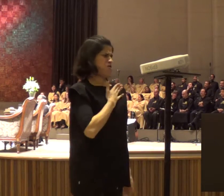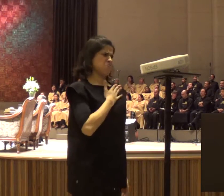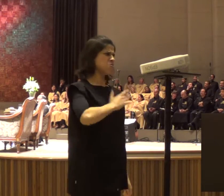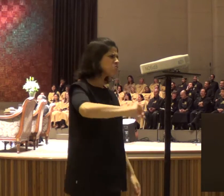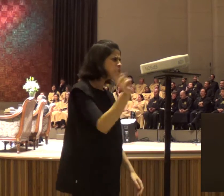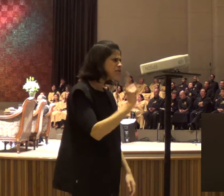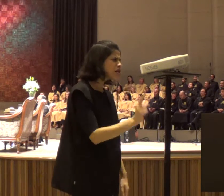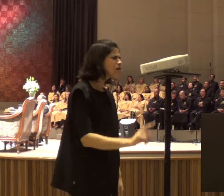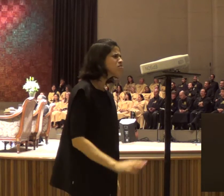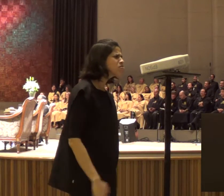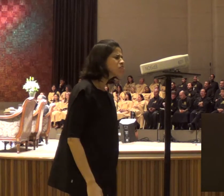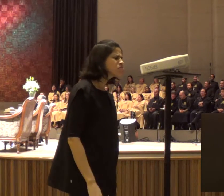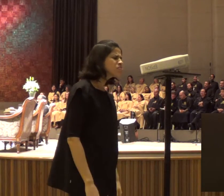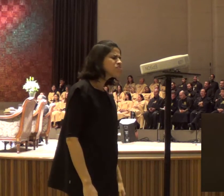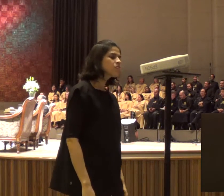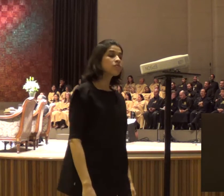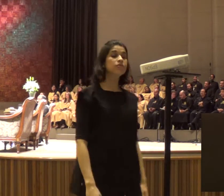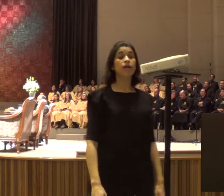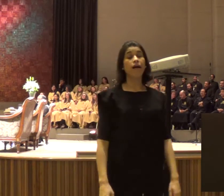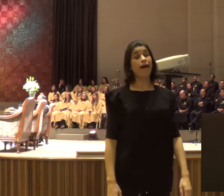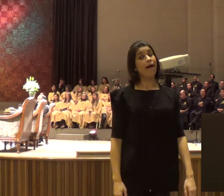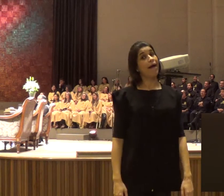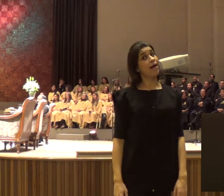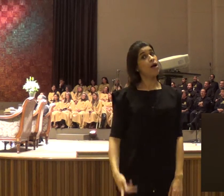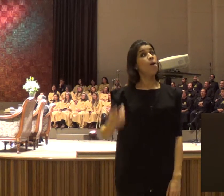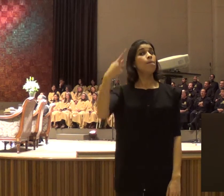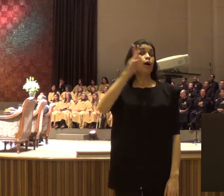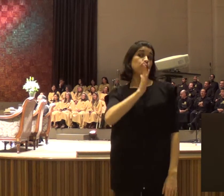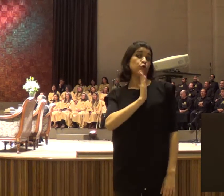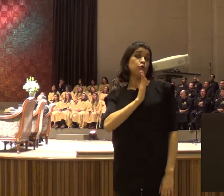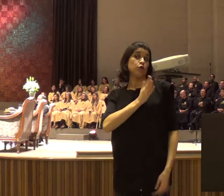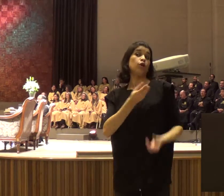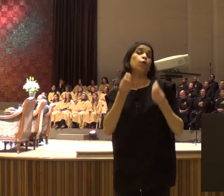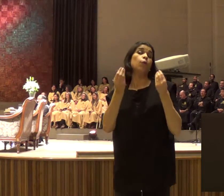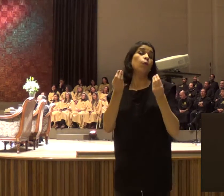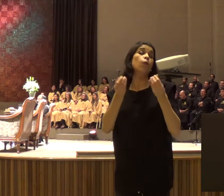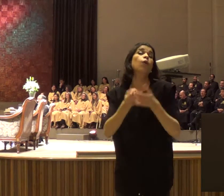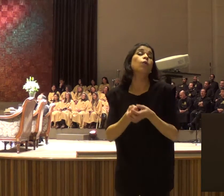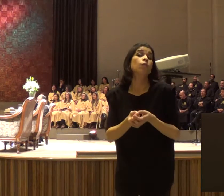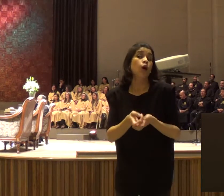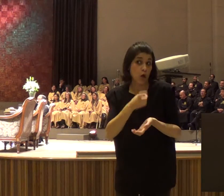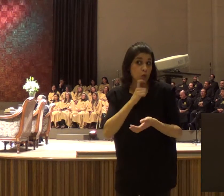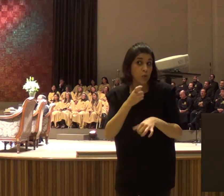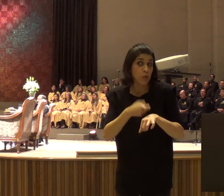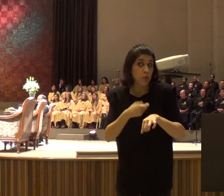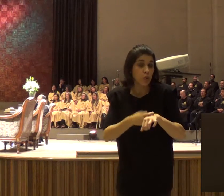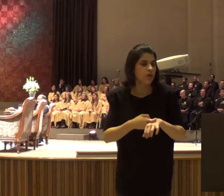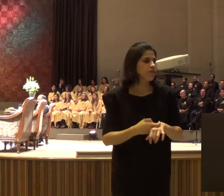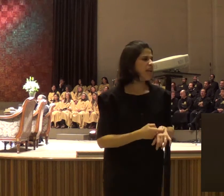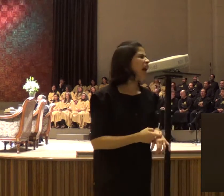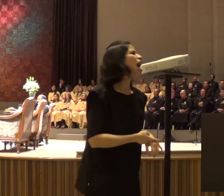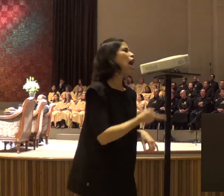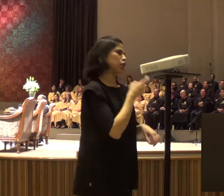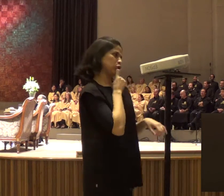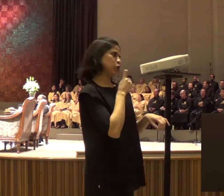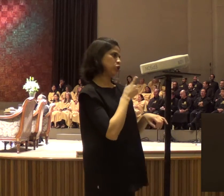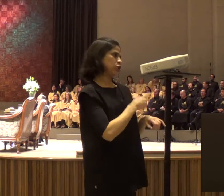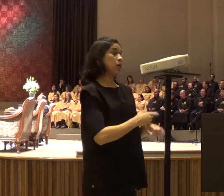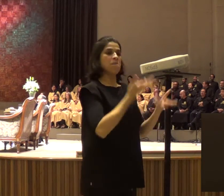seu coração, está maleável? Não está não senhor, mas eu também, não quero a marreta, e as vezes, a gente está assim, não é? Coração não está